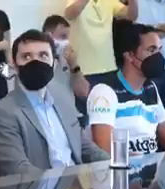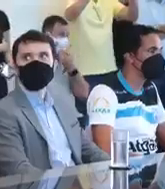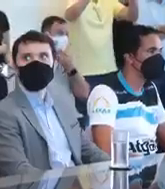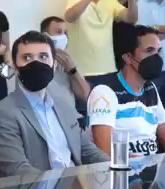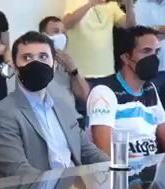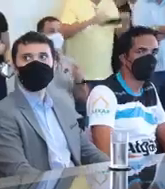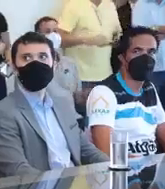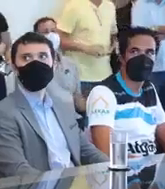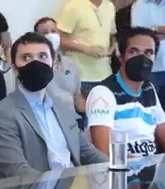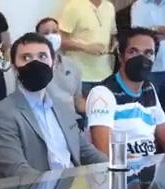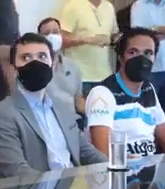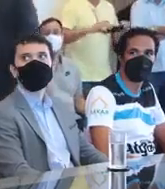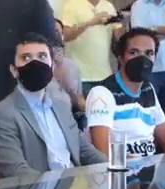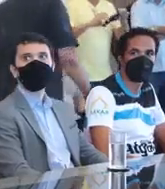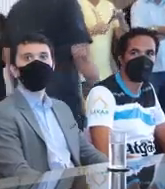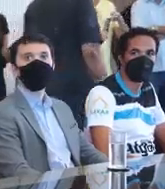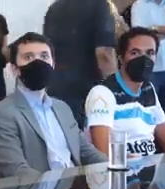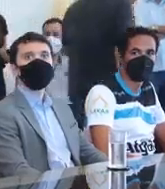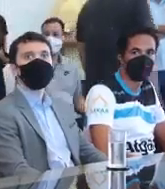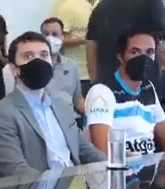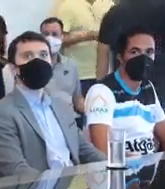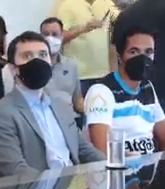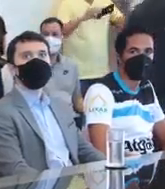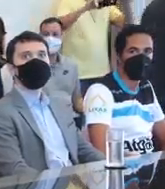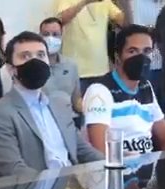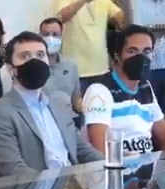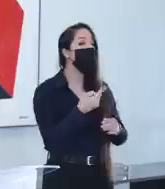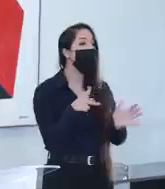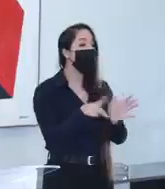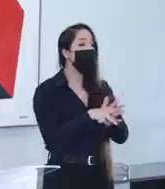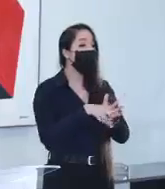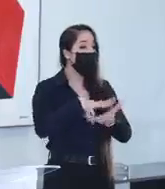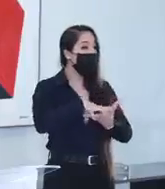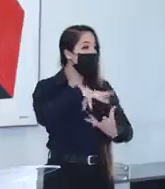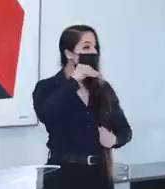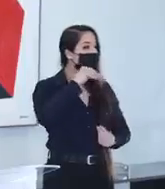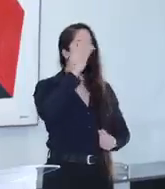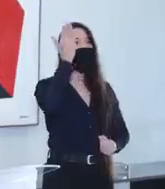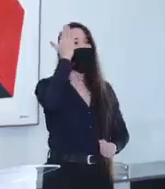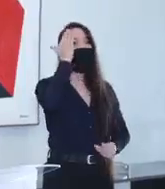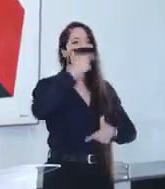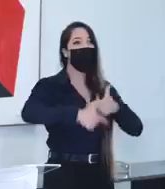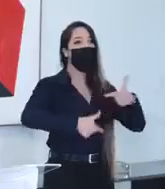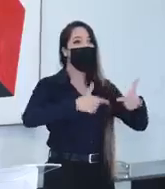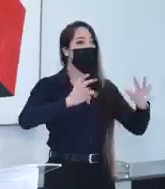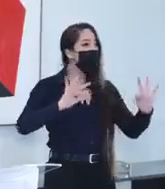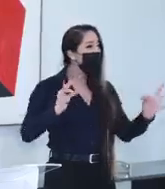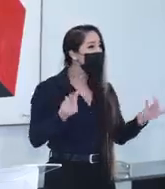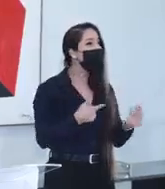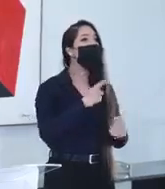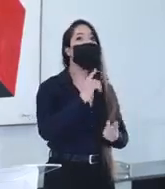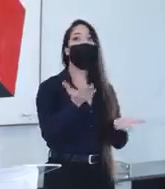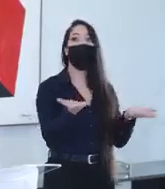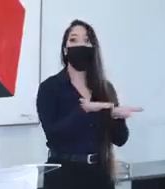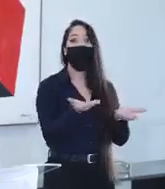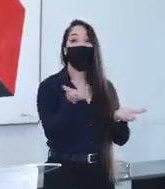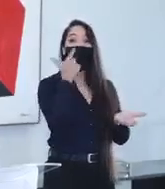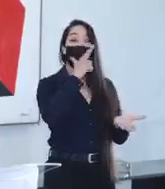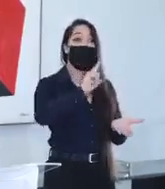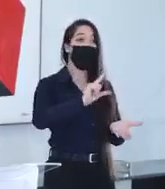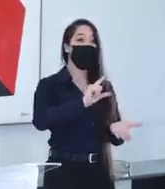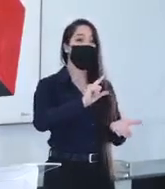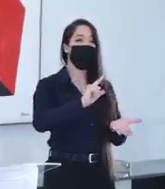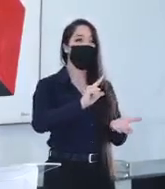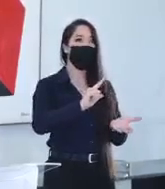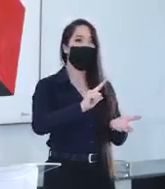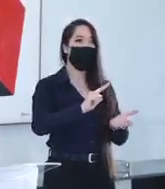do futebol de campo. Essa é a nossa essência, prefeito. Sabemos fazer. Nós estamos com tudo na mão para fazermos o maior